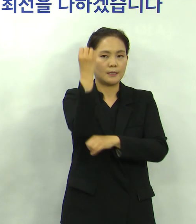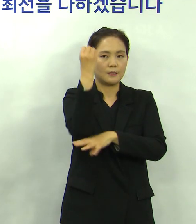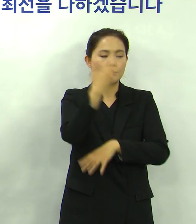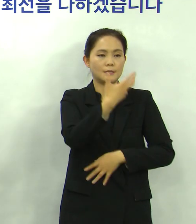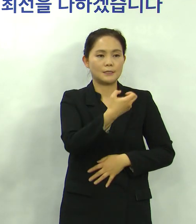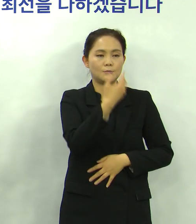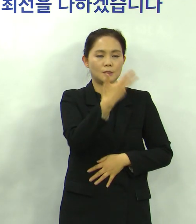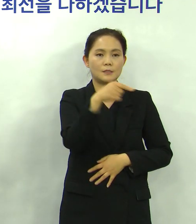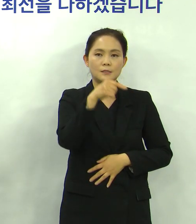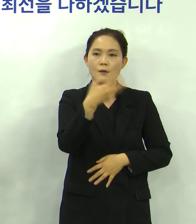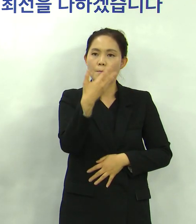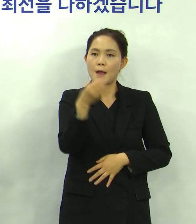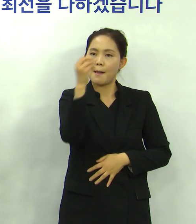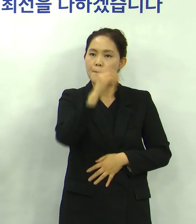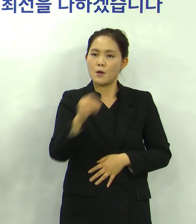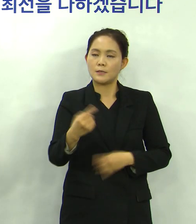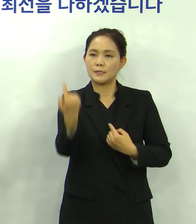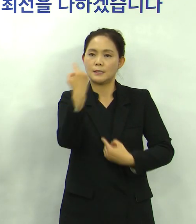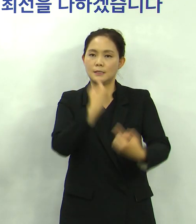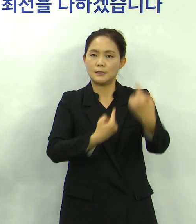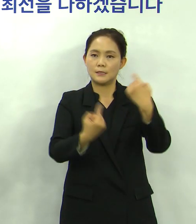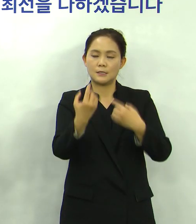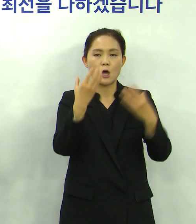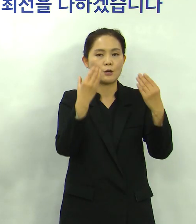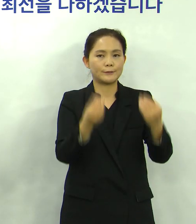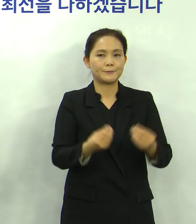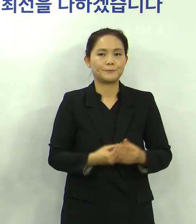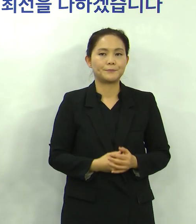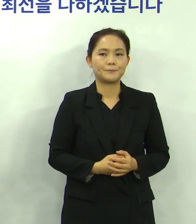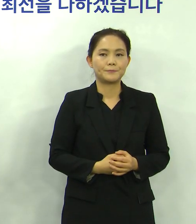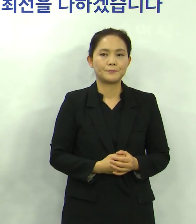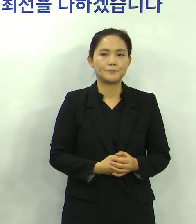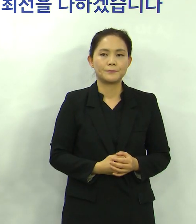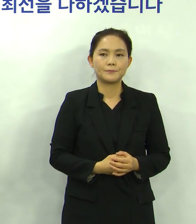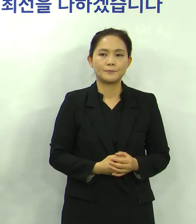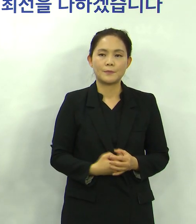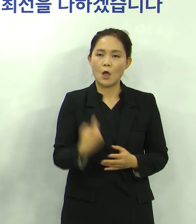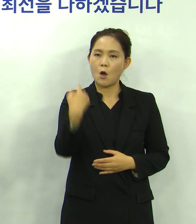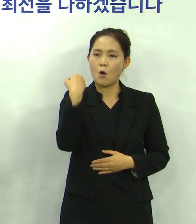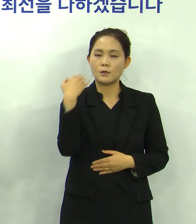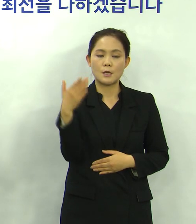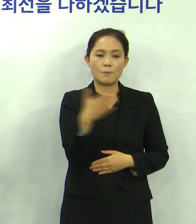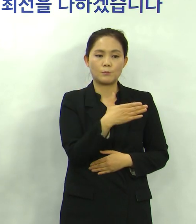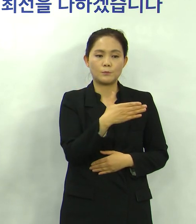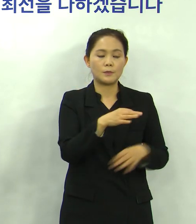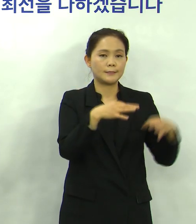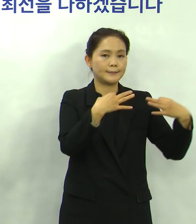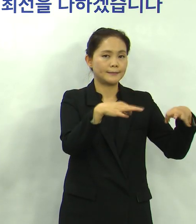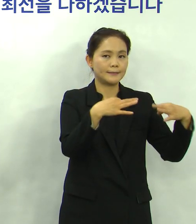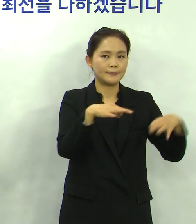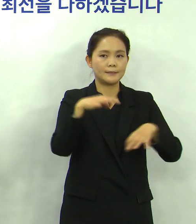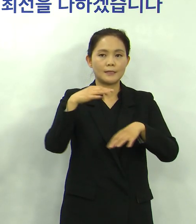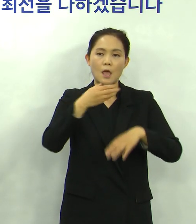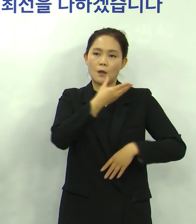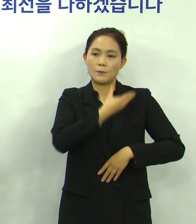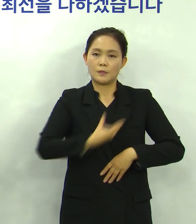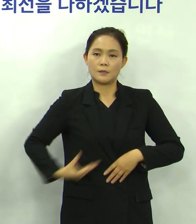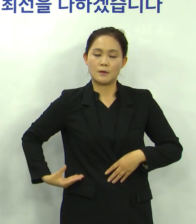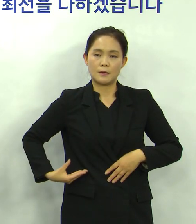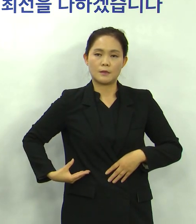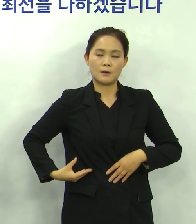77.8%가 신청한 것으로 집계됐습니다 어제부터는 각 은행과 읍면동